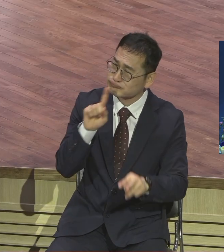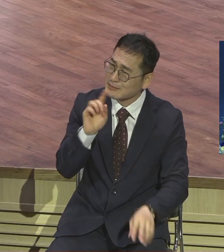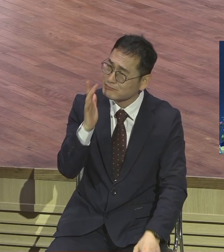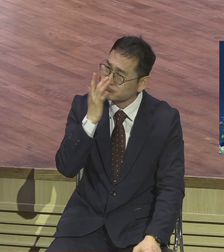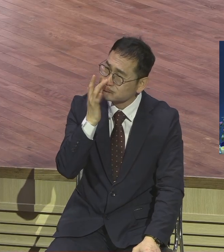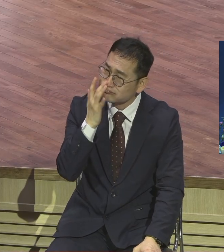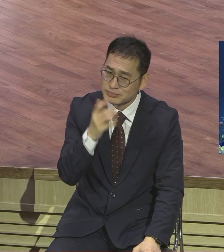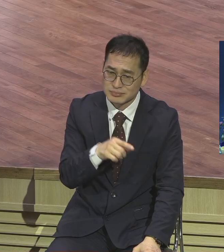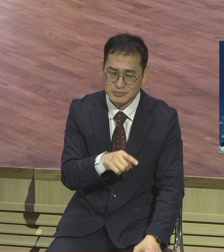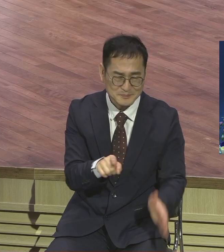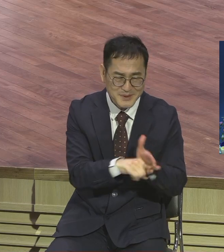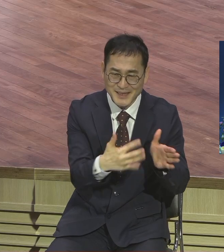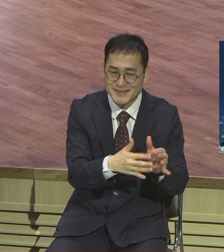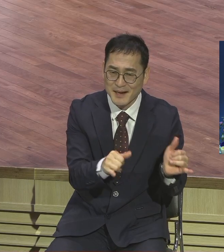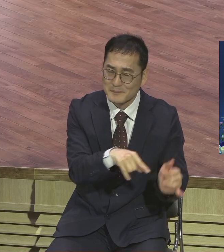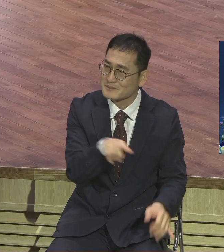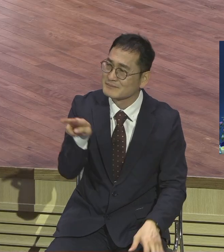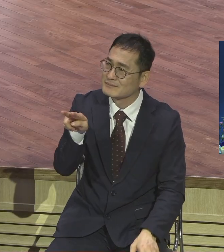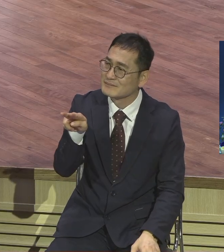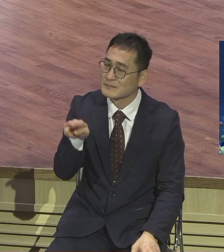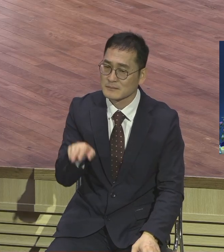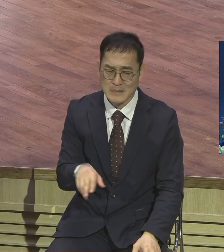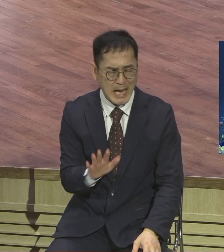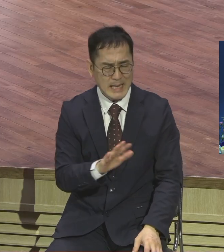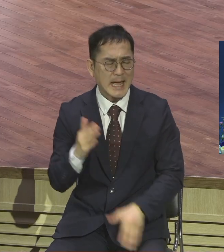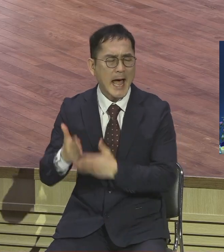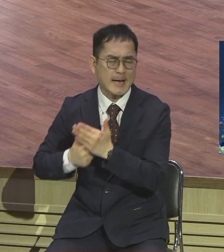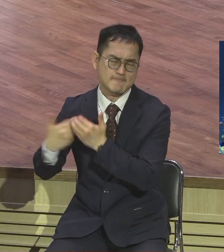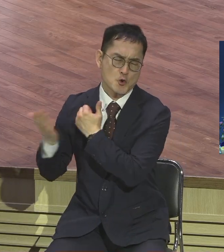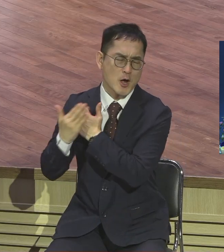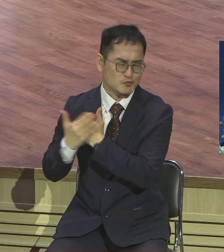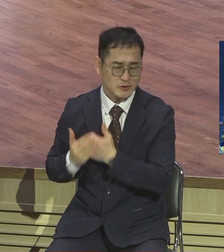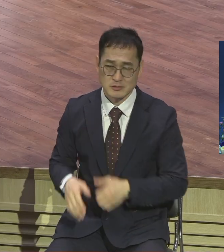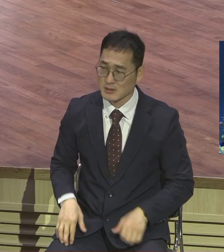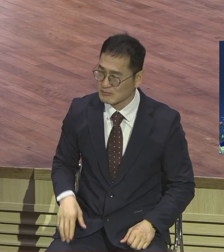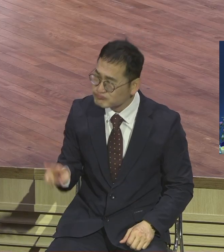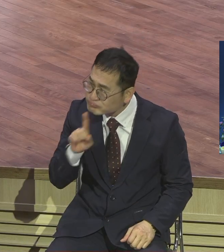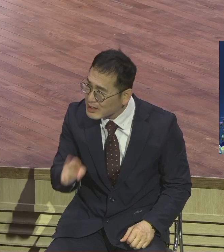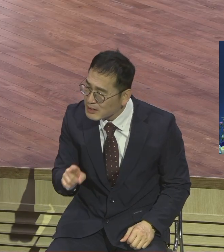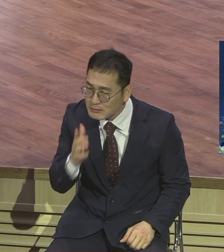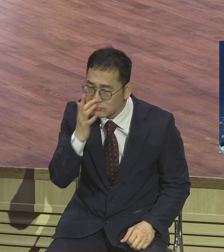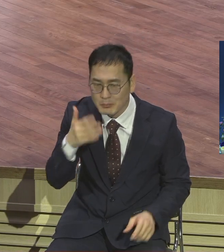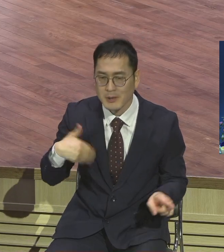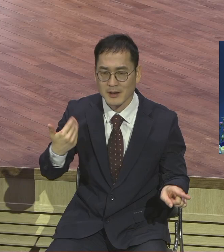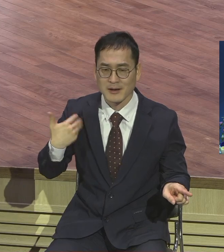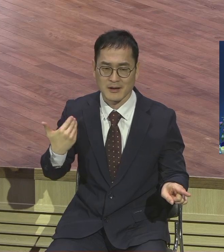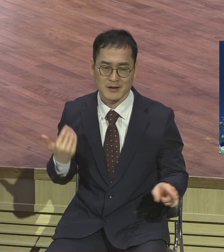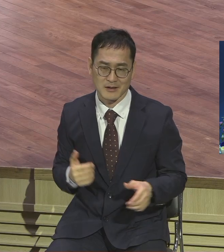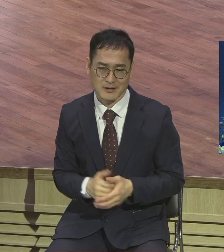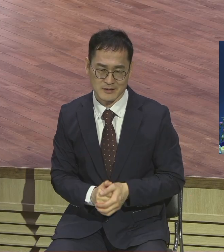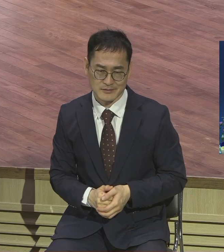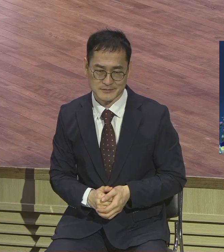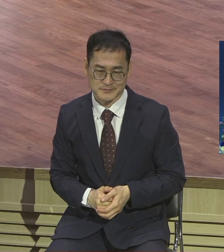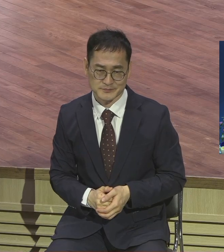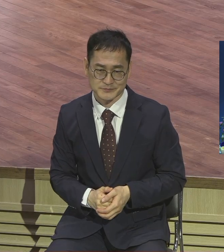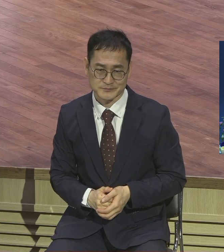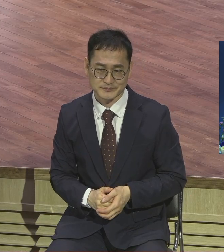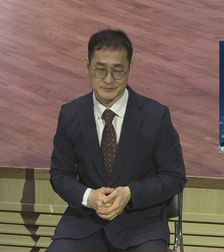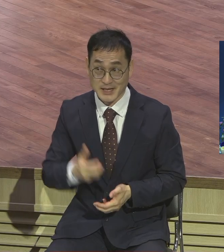있어요 네가 열심히 아니야 하나님이 하셨어 못 알아들어요 영적인 말은 그래서요 영적이 않은 사람